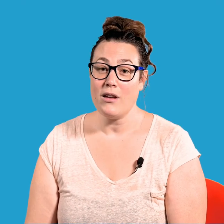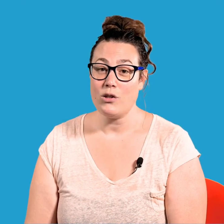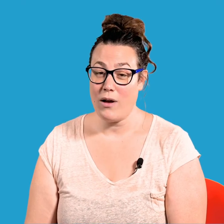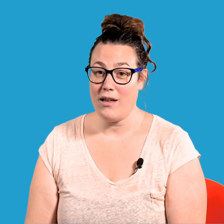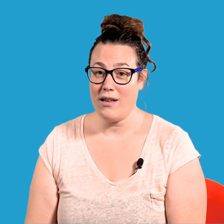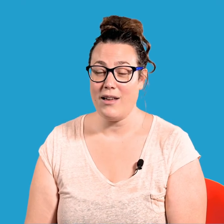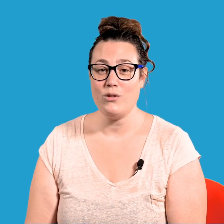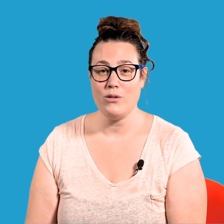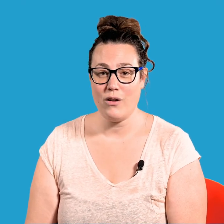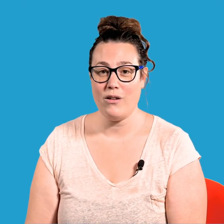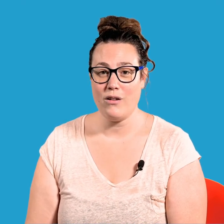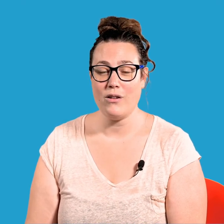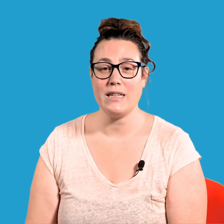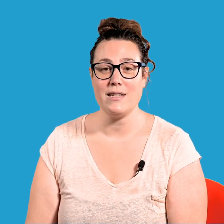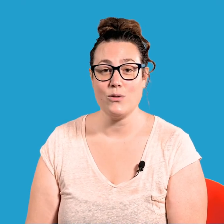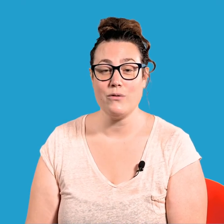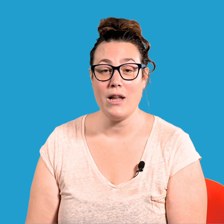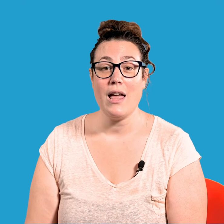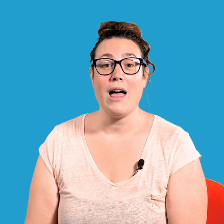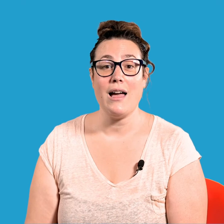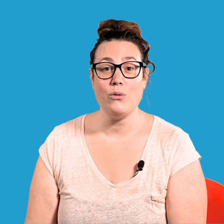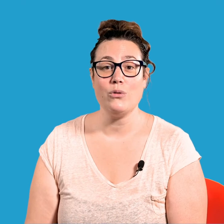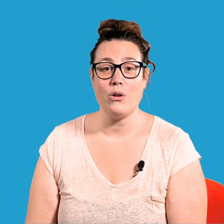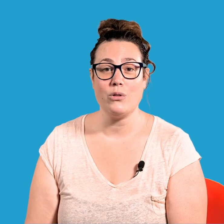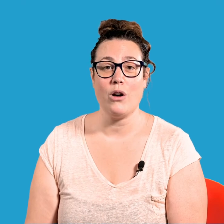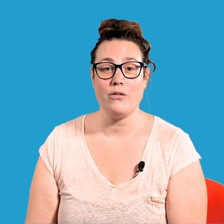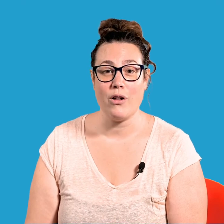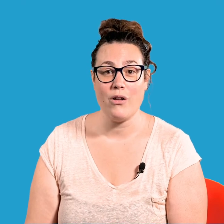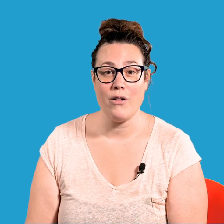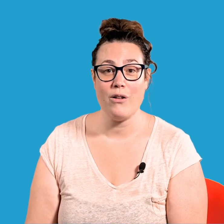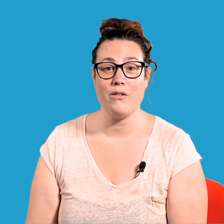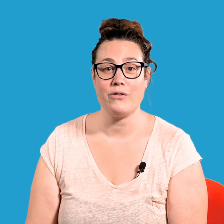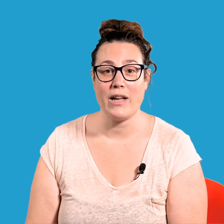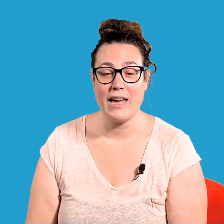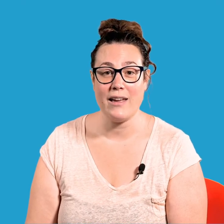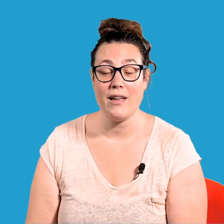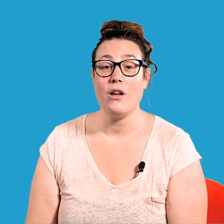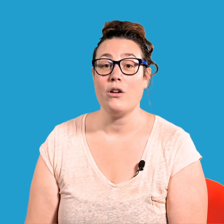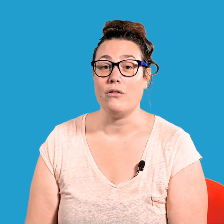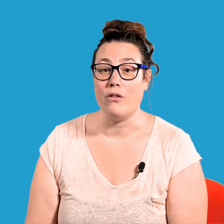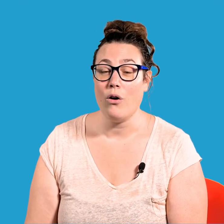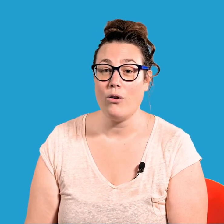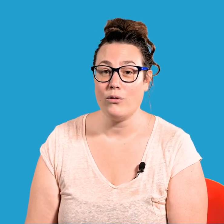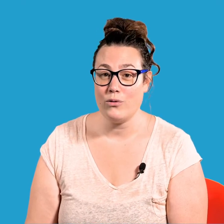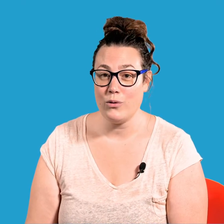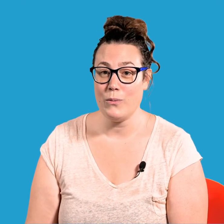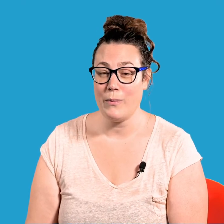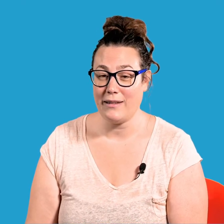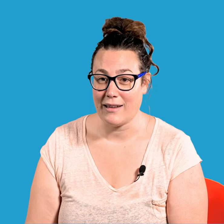Joie du vent qui souffle, allons dans le grand vent frais. Vent du matin.